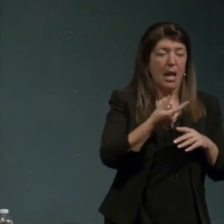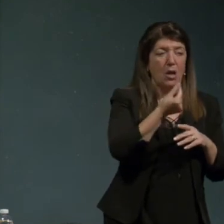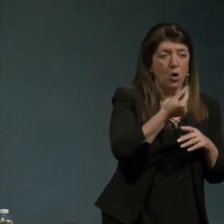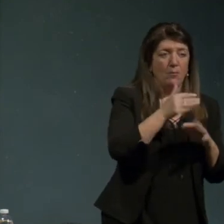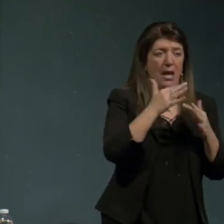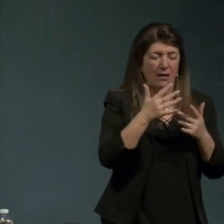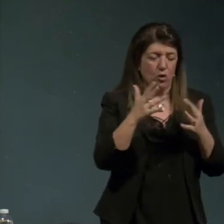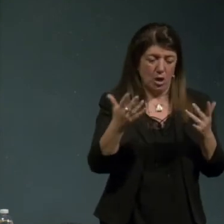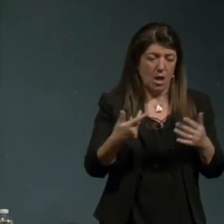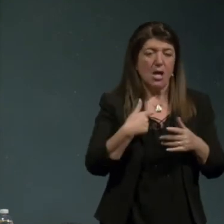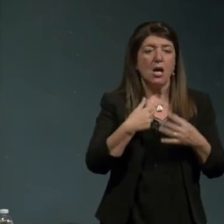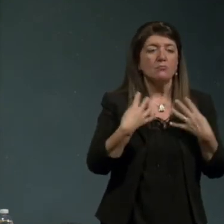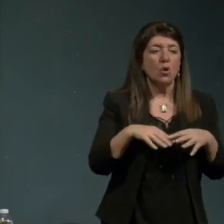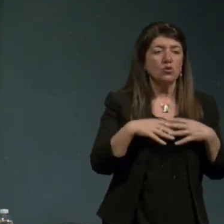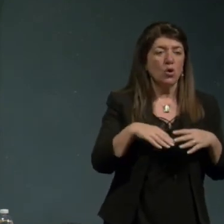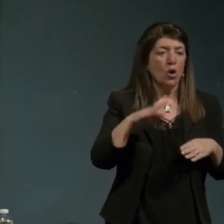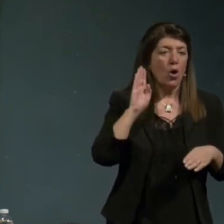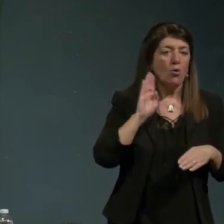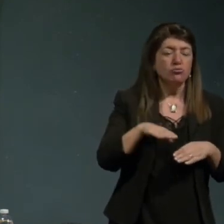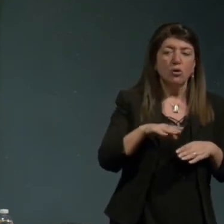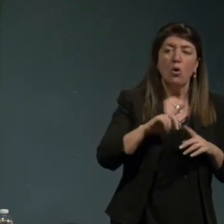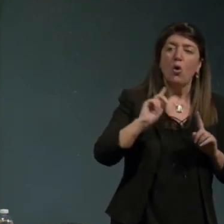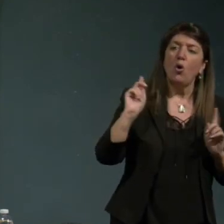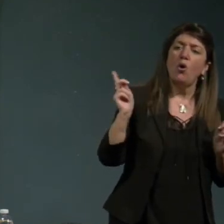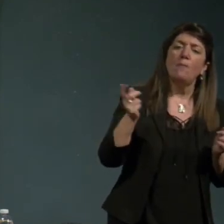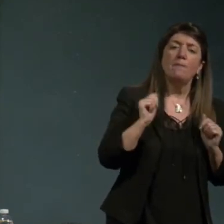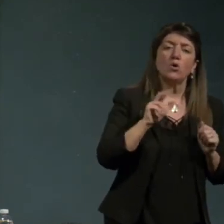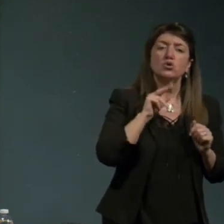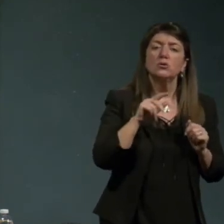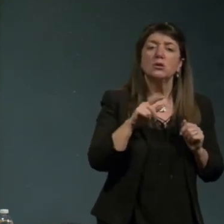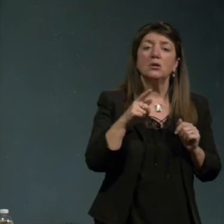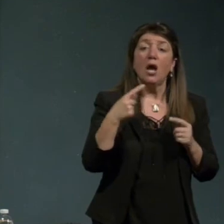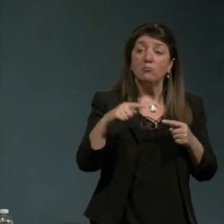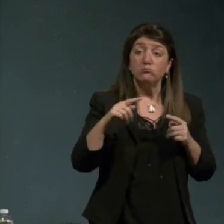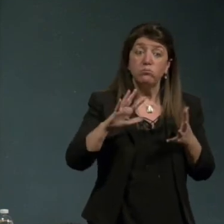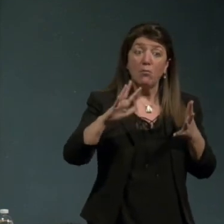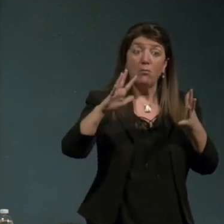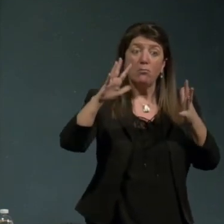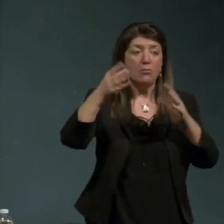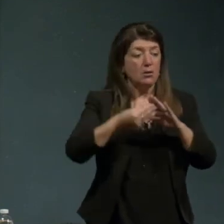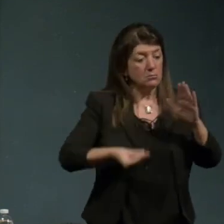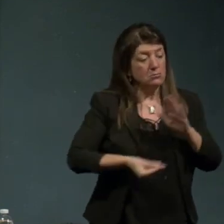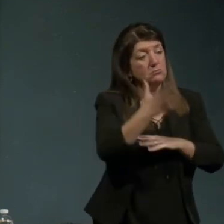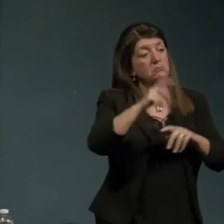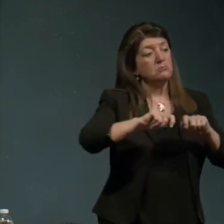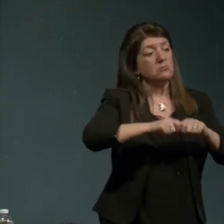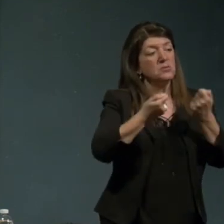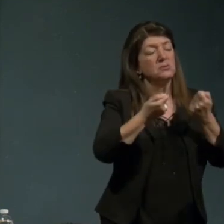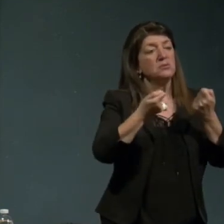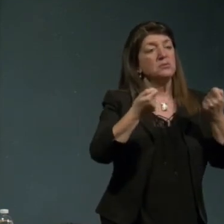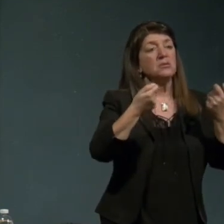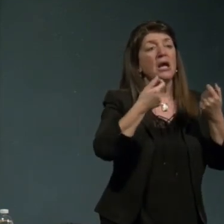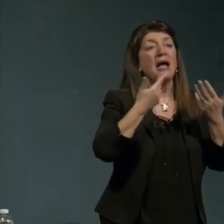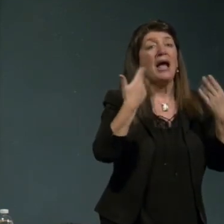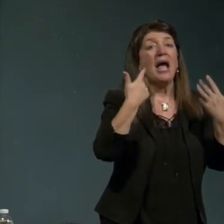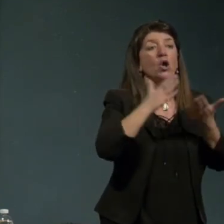in lo stesso tempo verso tutte le catastrofi ecologiche e altre e nucleare